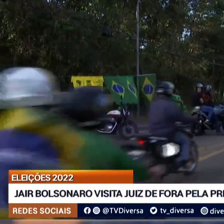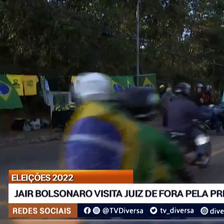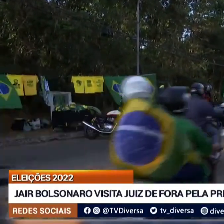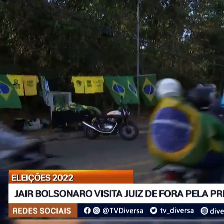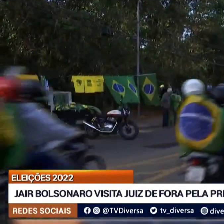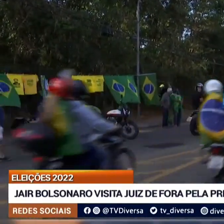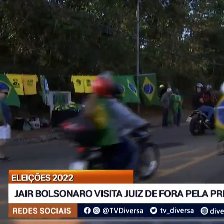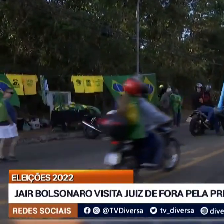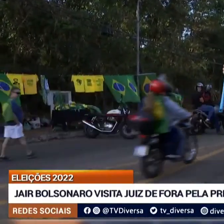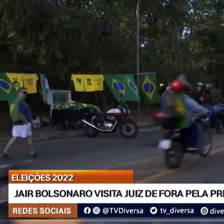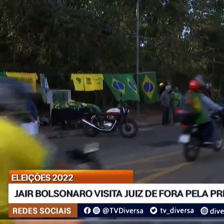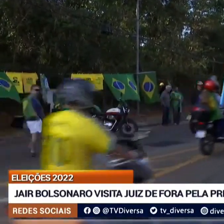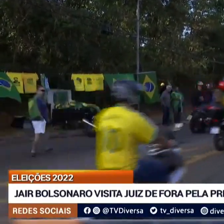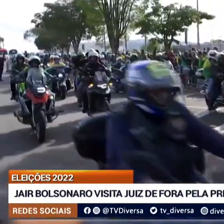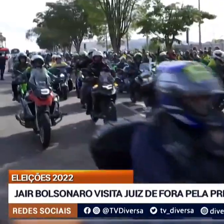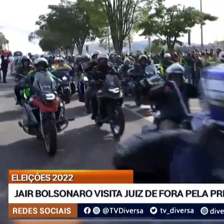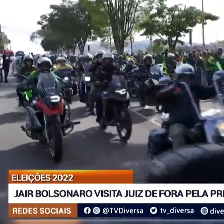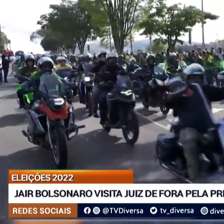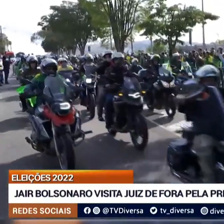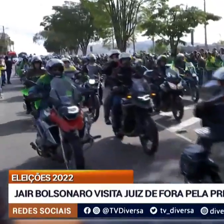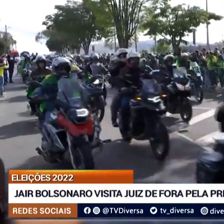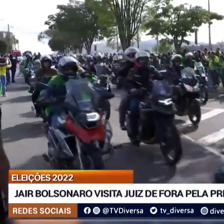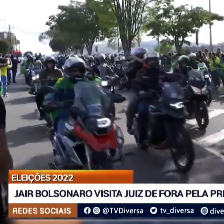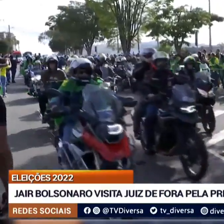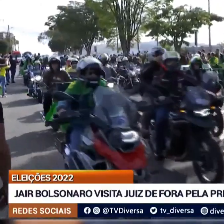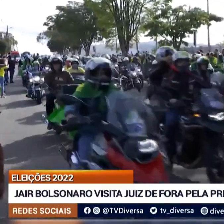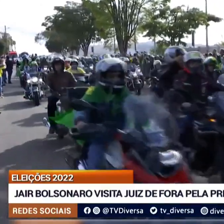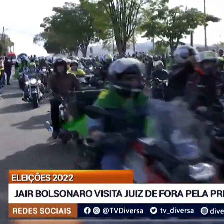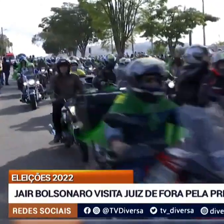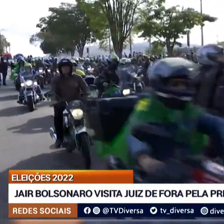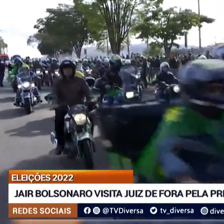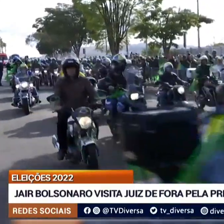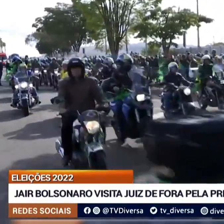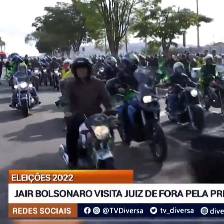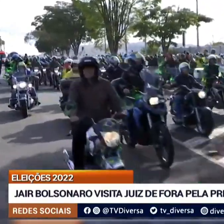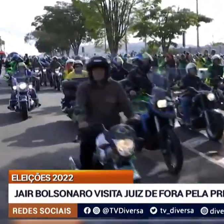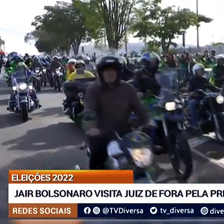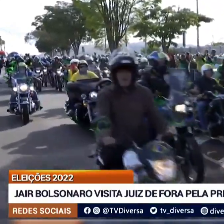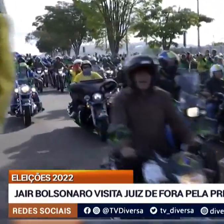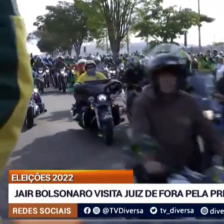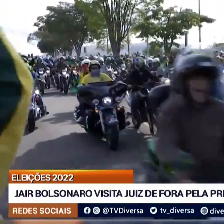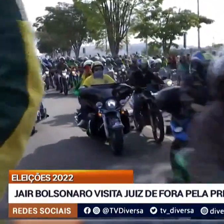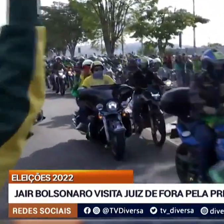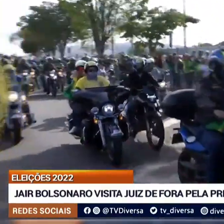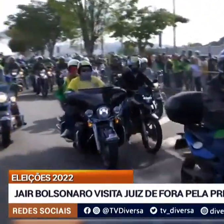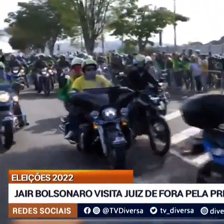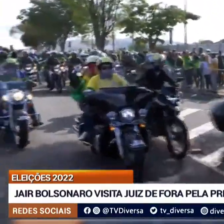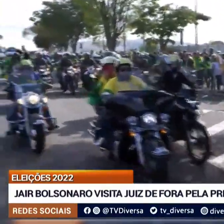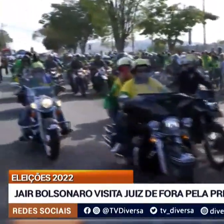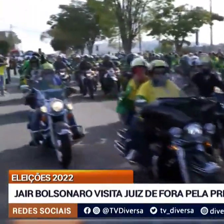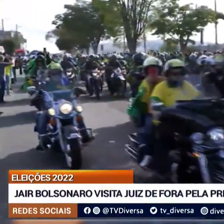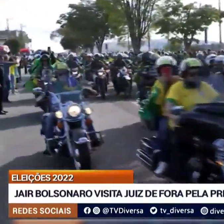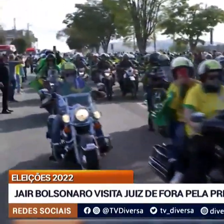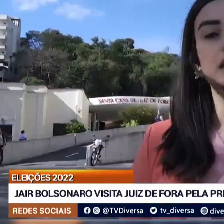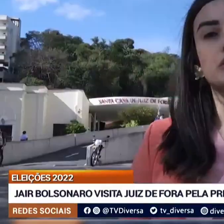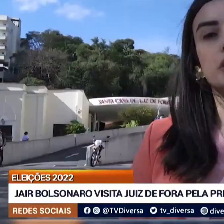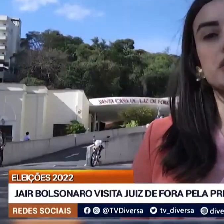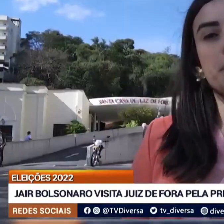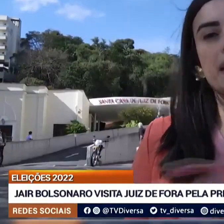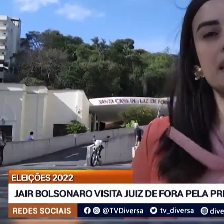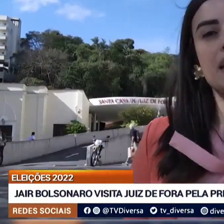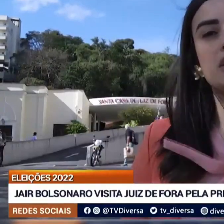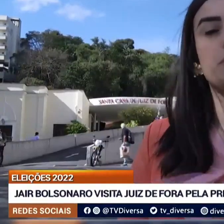terminou na garganta do Dilermando. O chefe de Estado seguiu para um evento religioso em uma igreja evangélica.